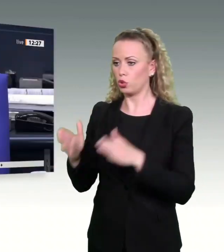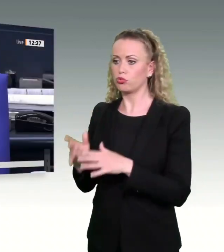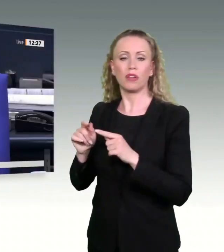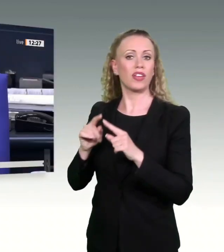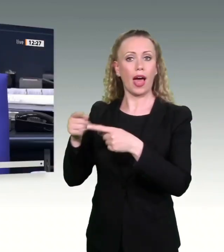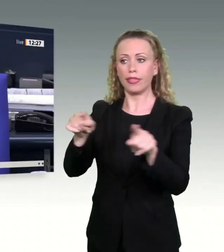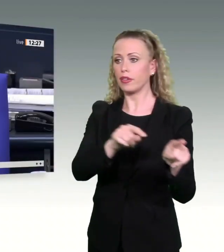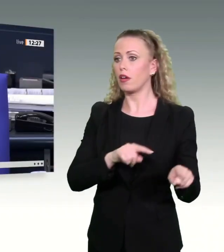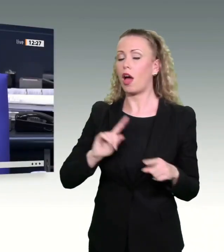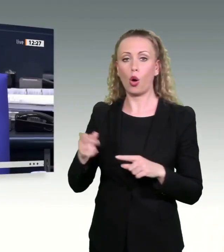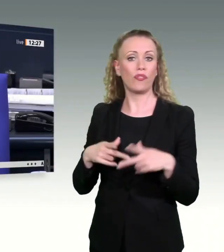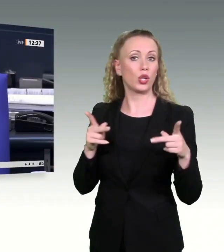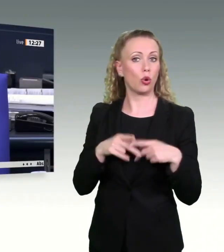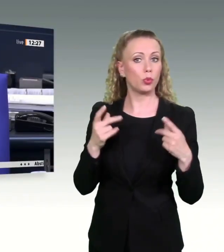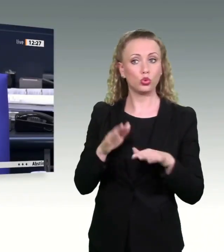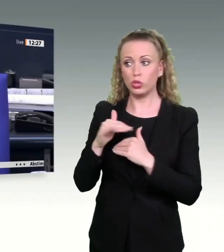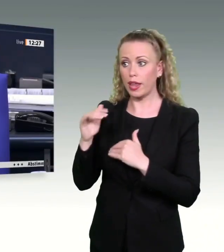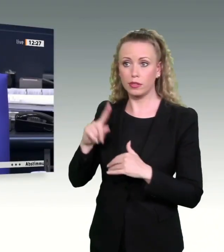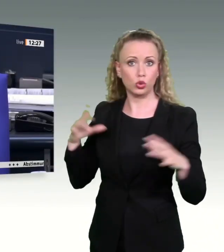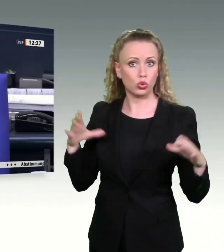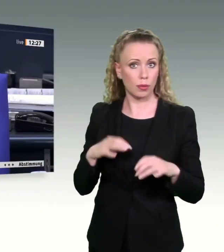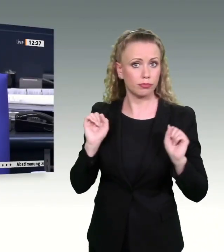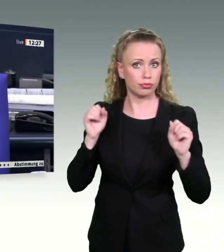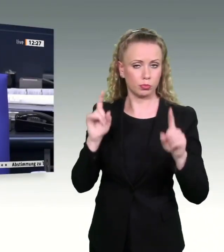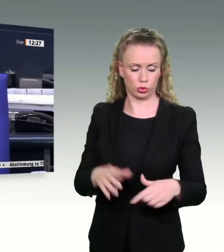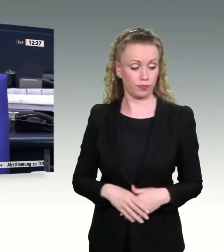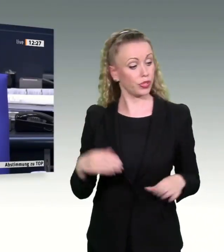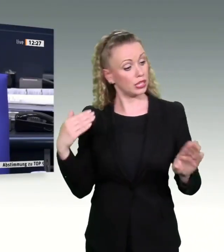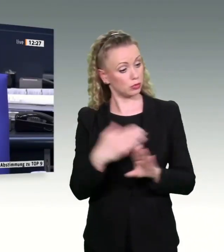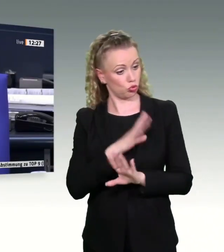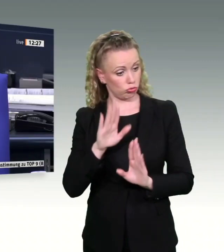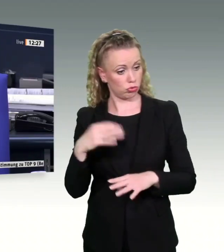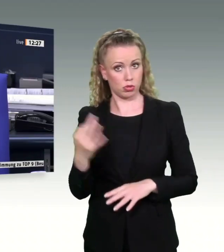gestatten Sie eine Frage oder Bemerkung der Kollegin Menge? Ja, natürlich. Sehr gerne.